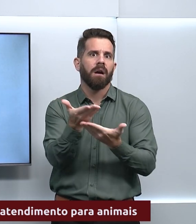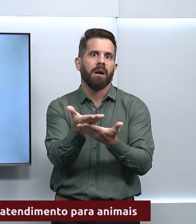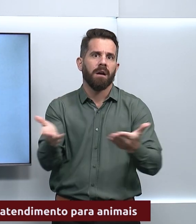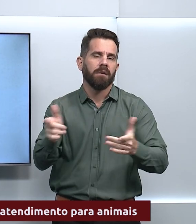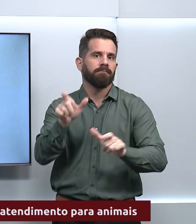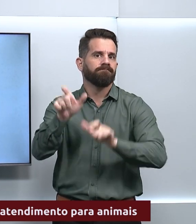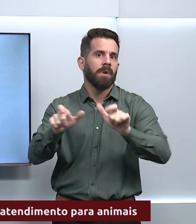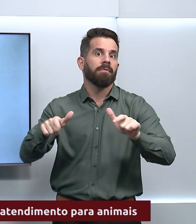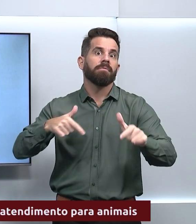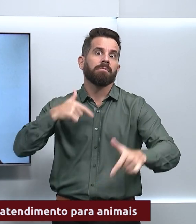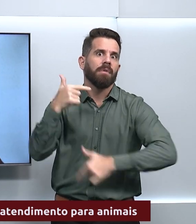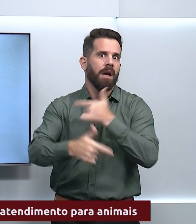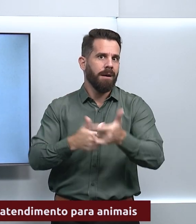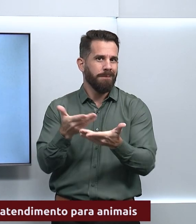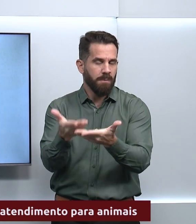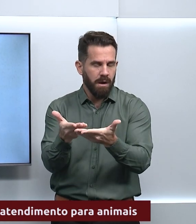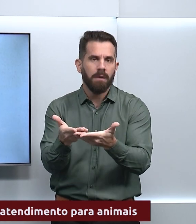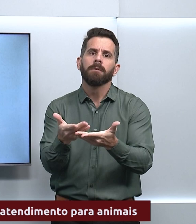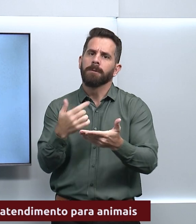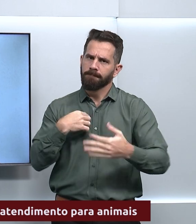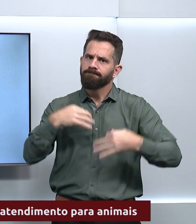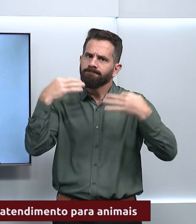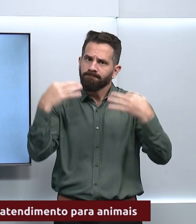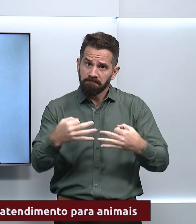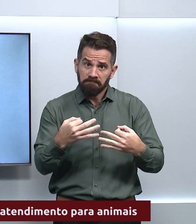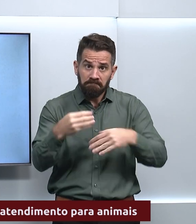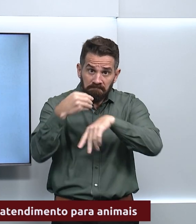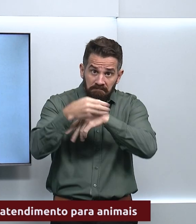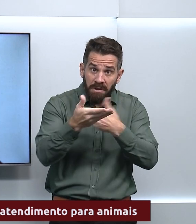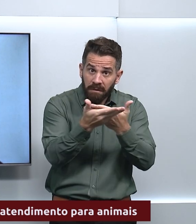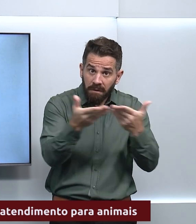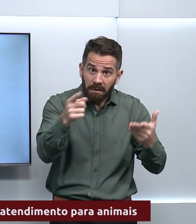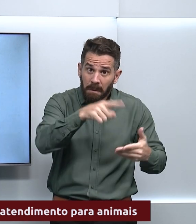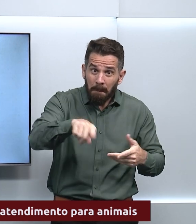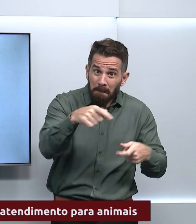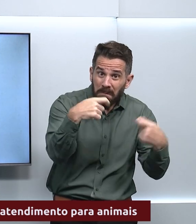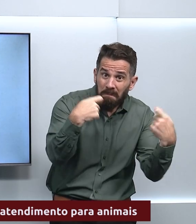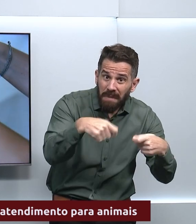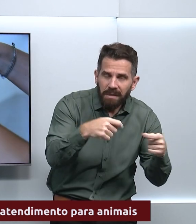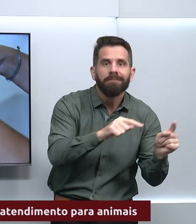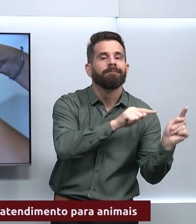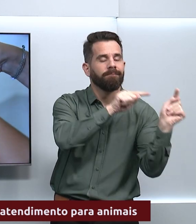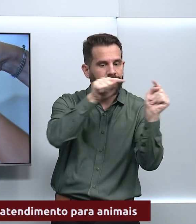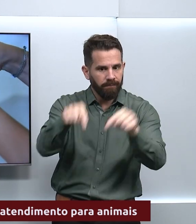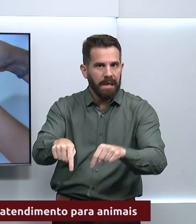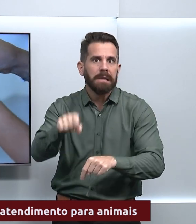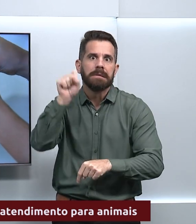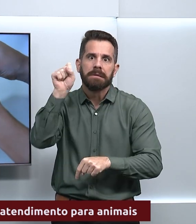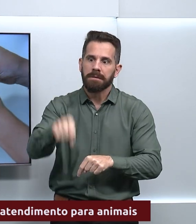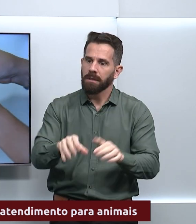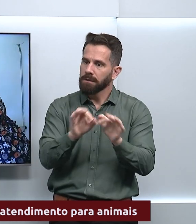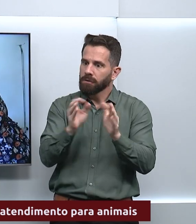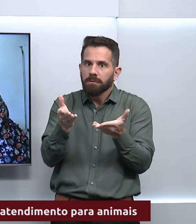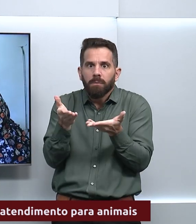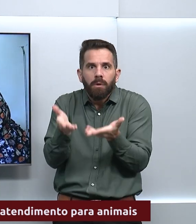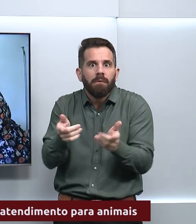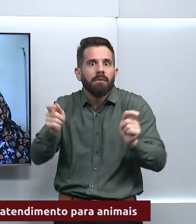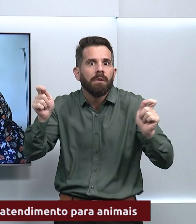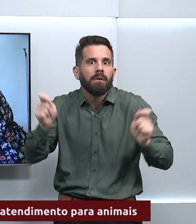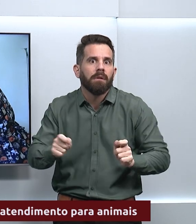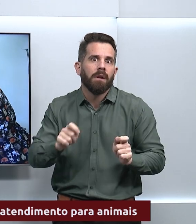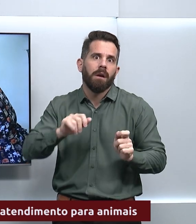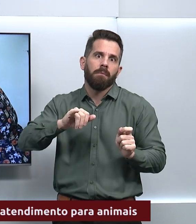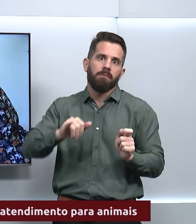e recomendo, você que precisar, pode utilizar o serviço, está aqui disponível e é um